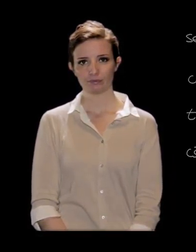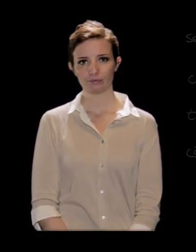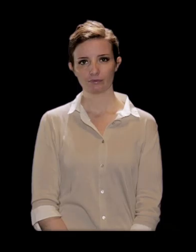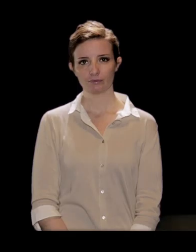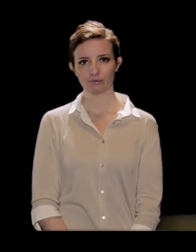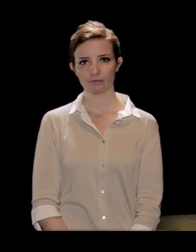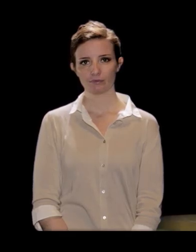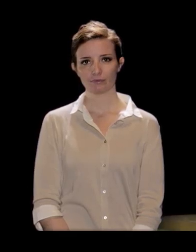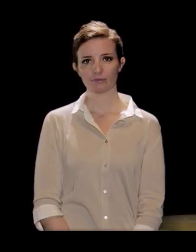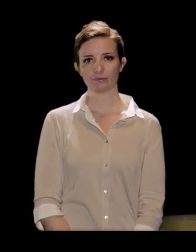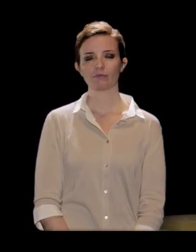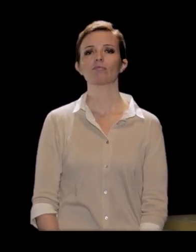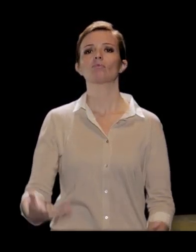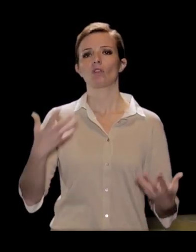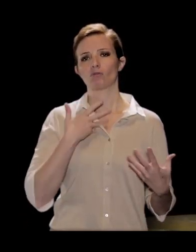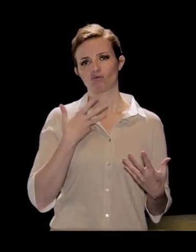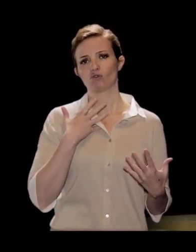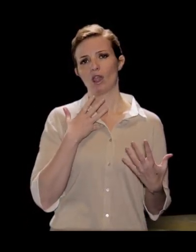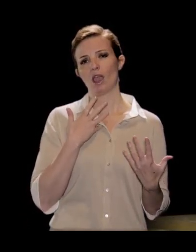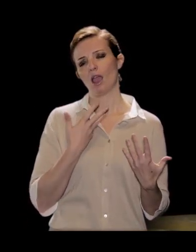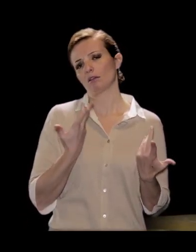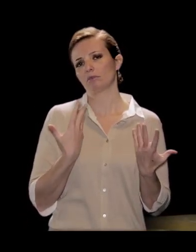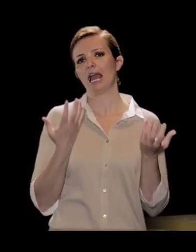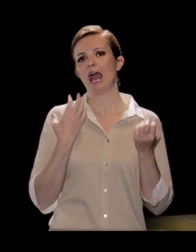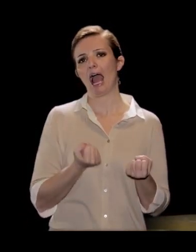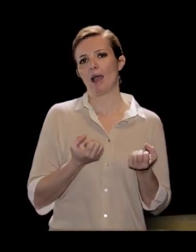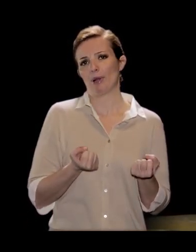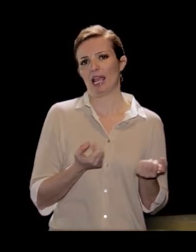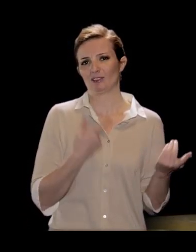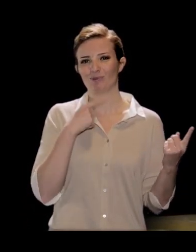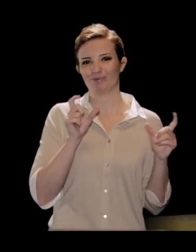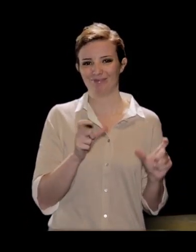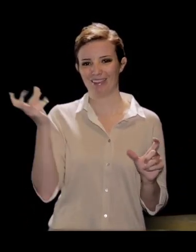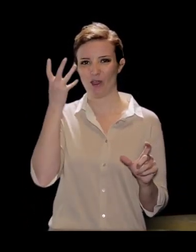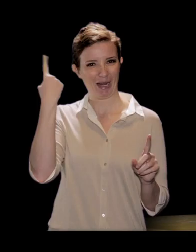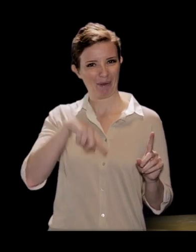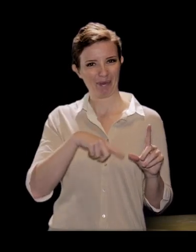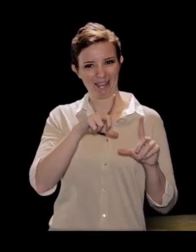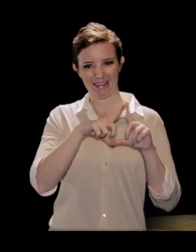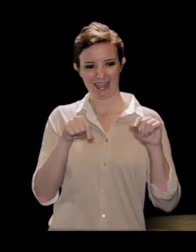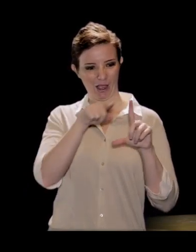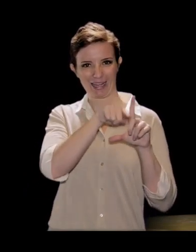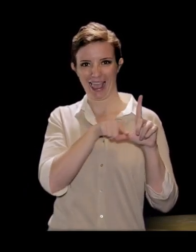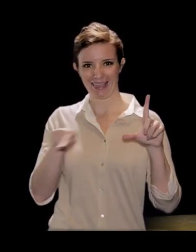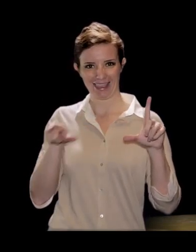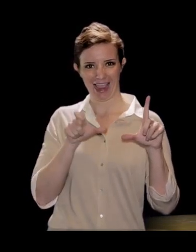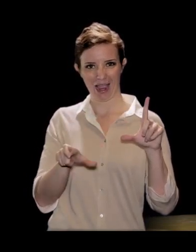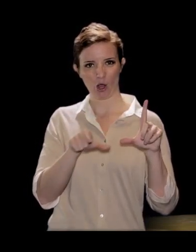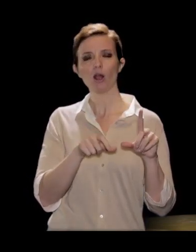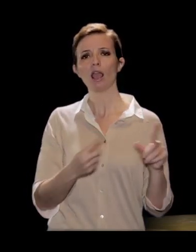Ci sono poi delle applicazioni, dei teoremi sui triangoli rettangoli che ci consentono, per esempio, di andare a fornire una